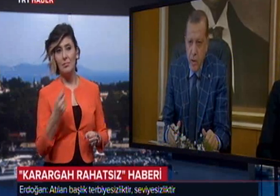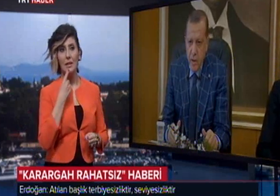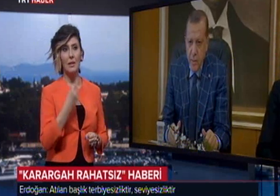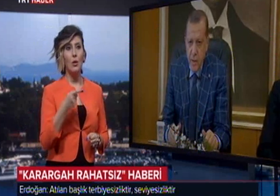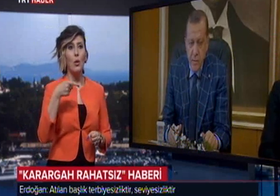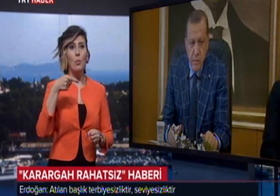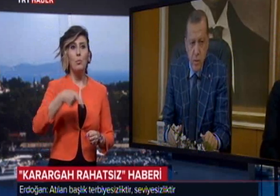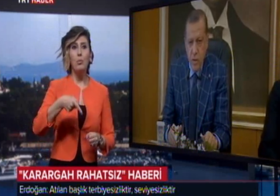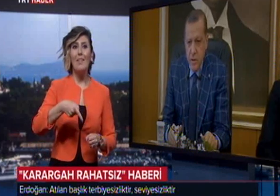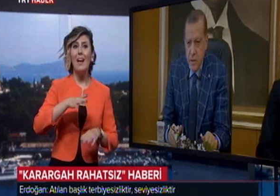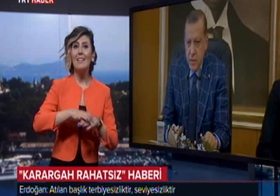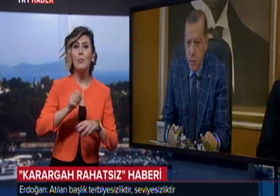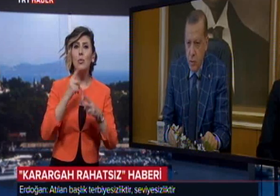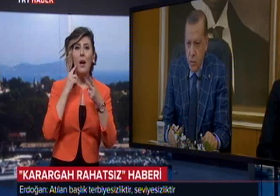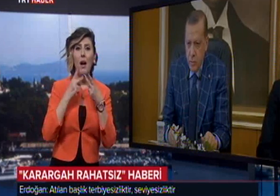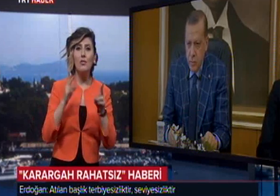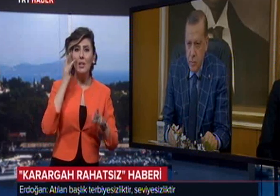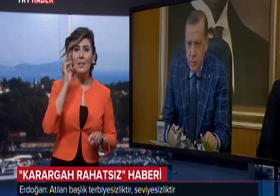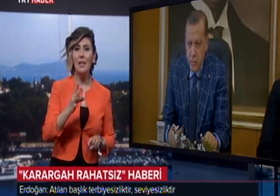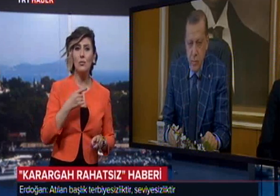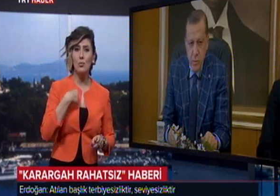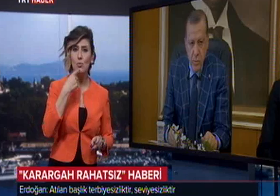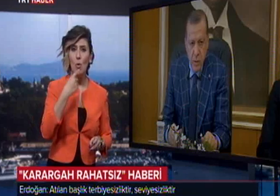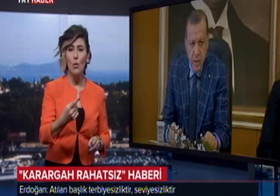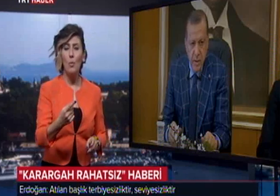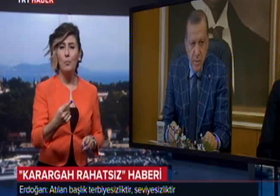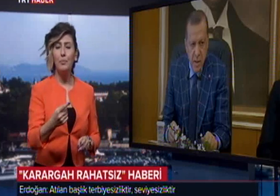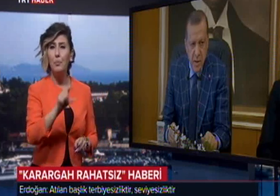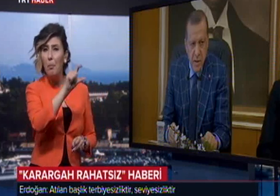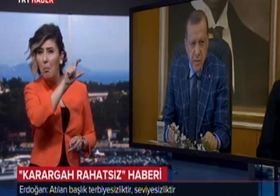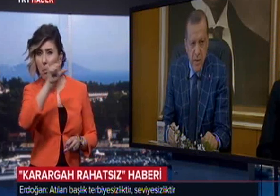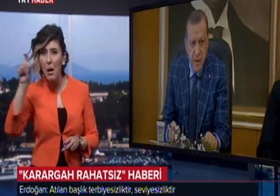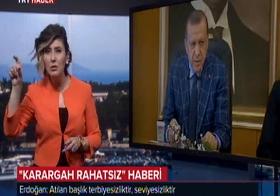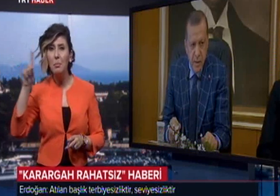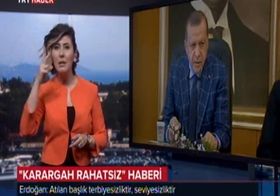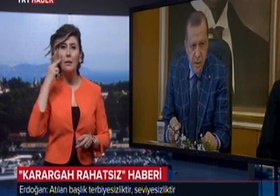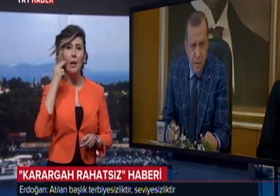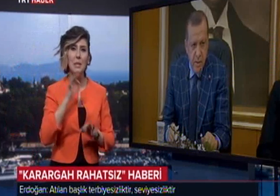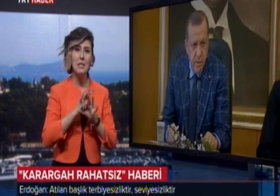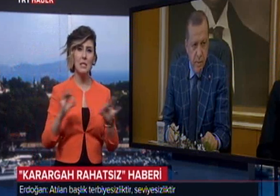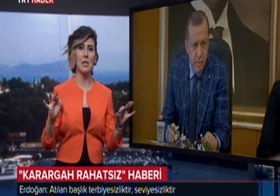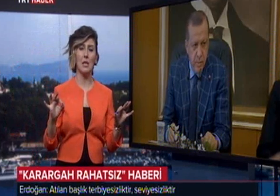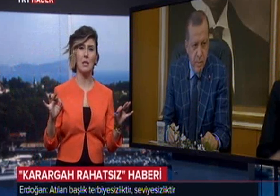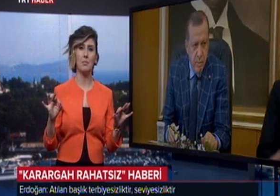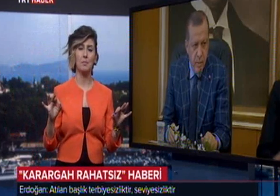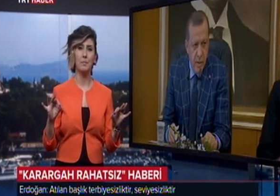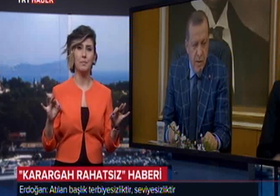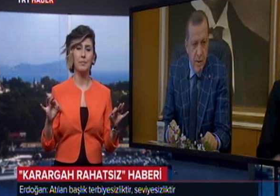Burada yapılan çok açık ne söylüyorum? Atılan başlık bir terbiyesizliktir.